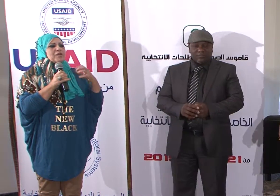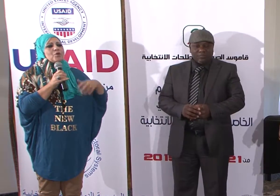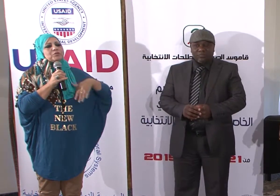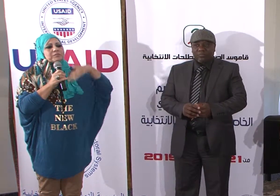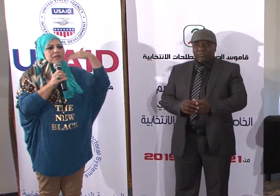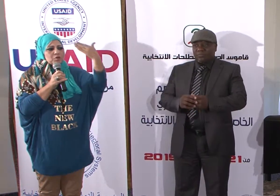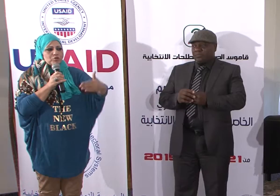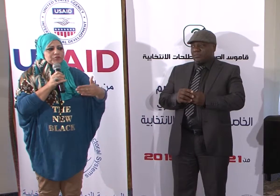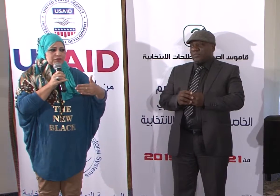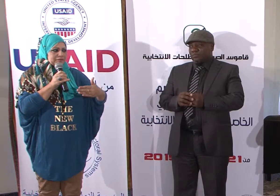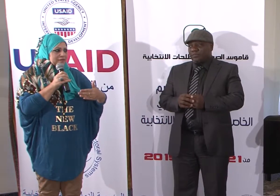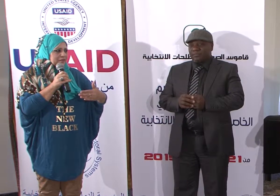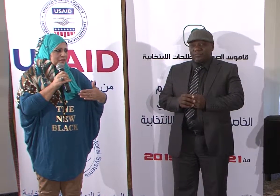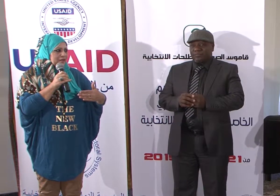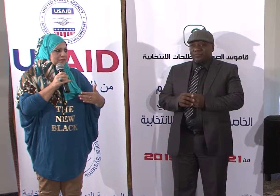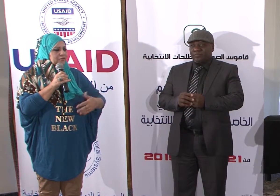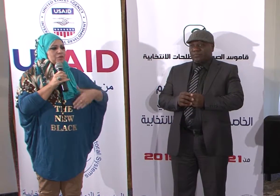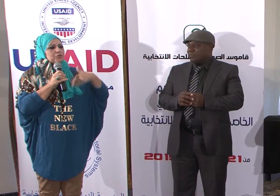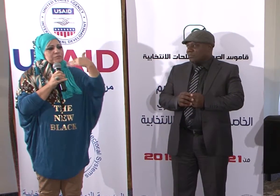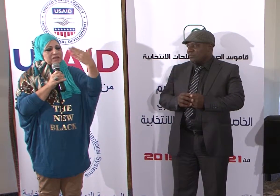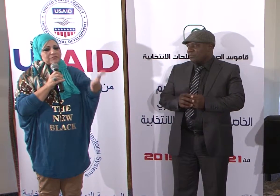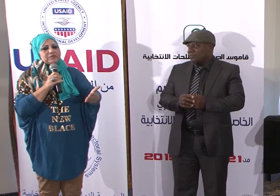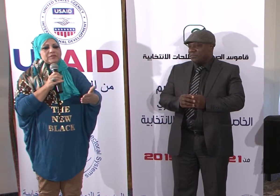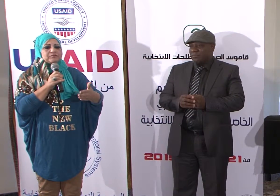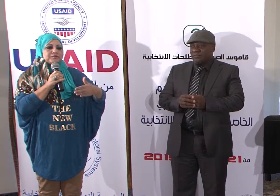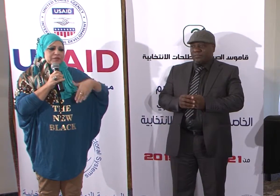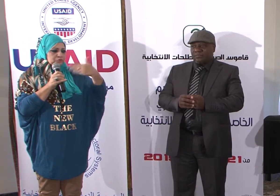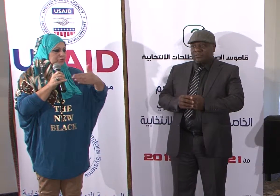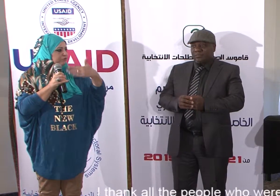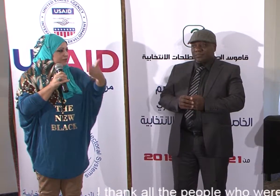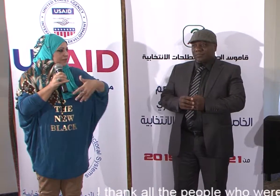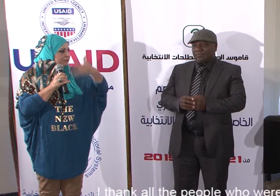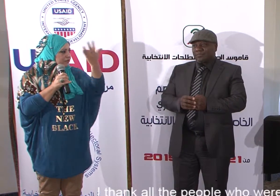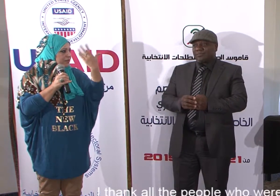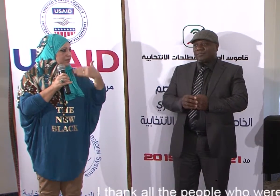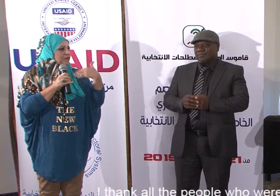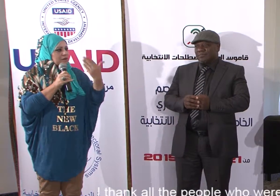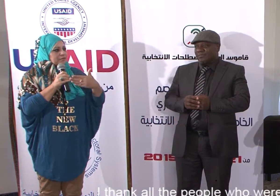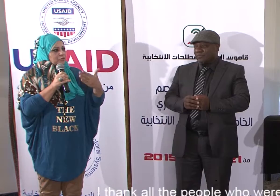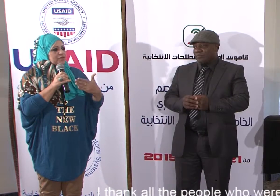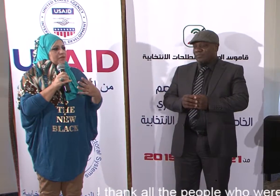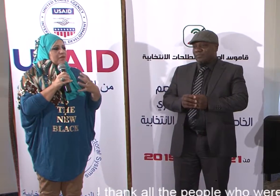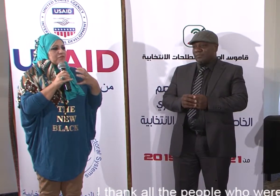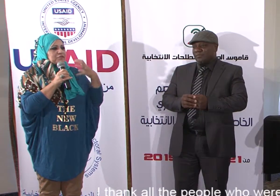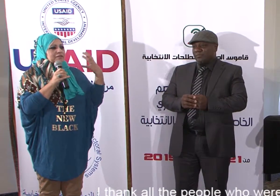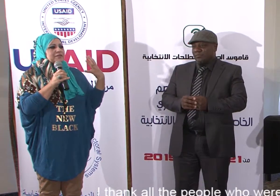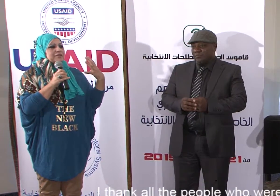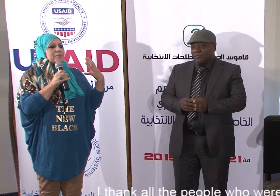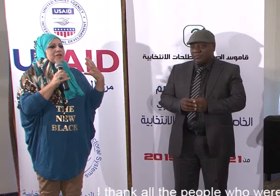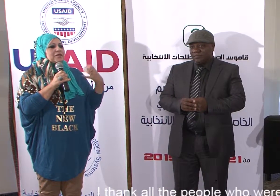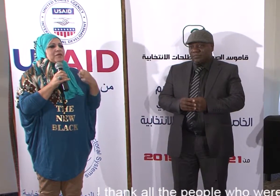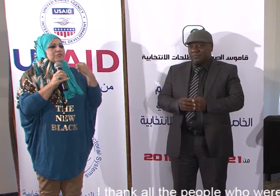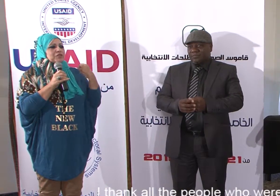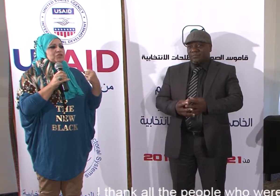نكمل هائق ونتمنى ما يقفش من هذا الحد نتمنى في تطوير وفي تعليم لنا أكتر وأكتر ففكرة